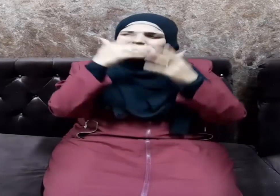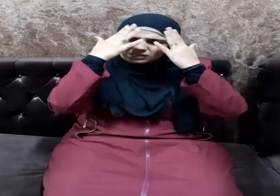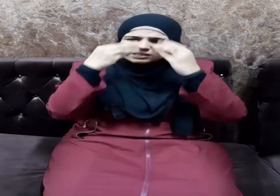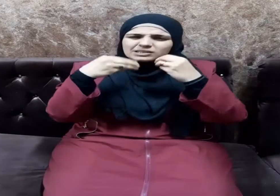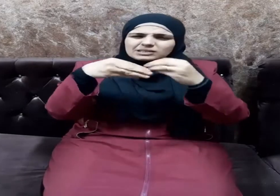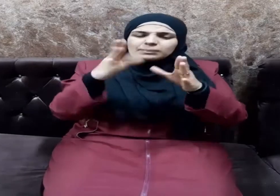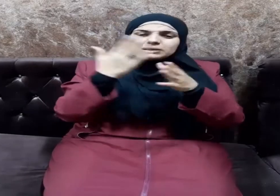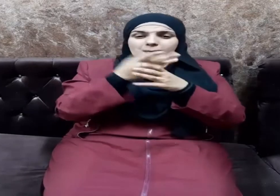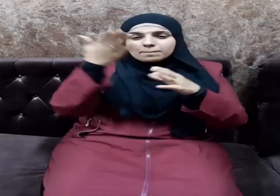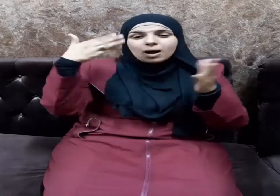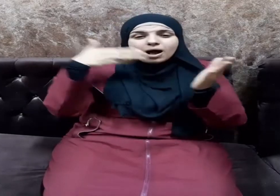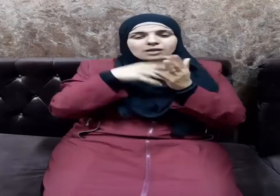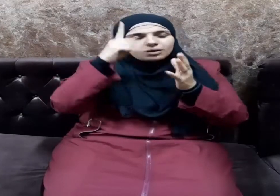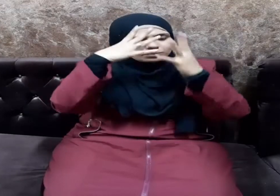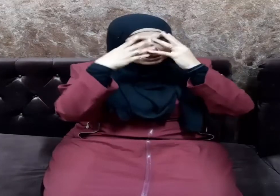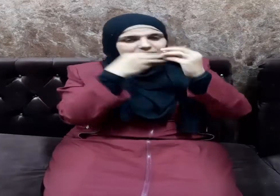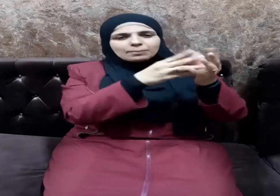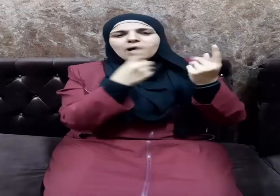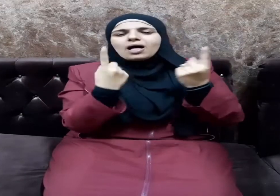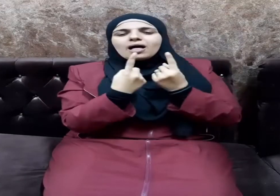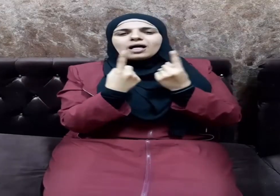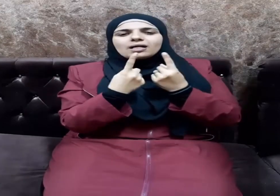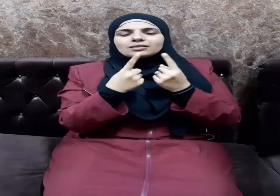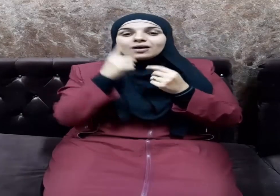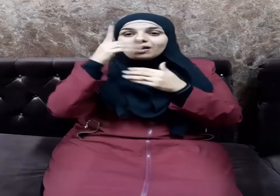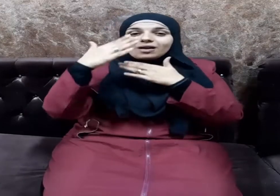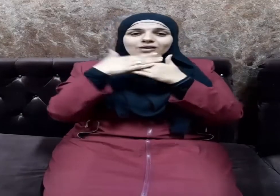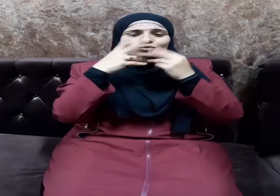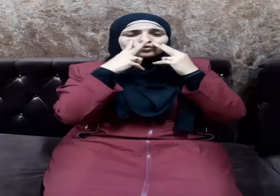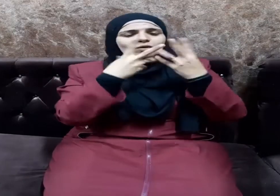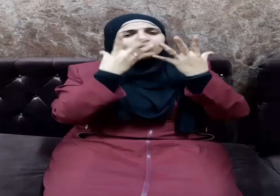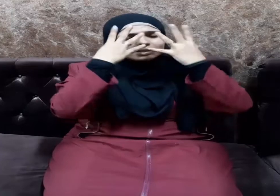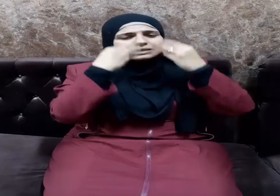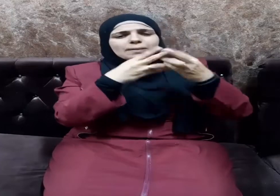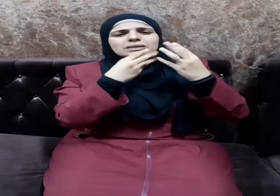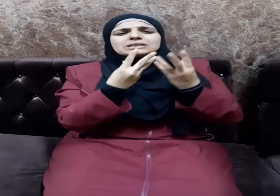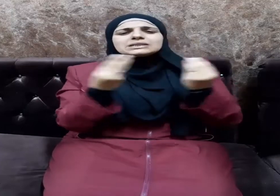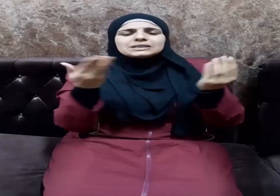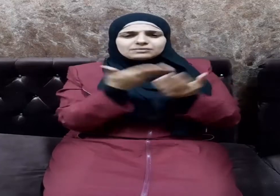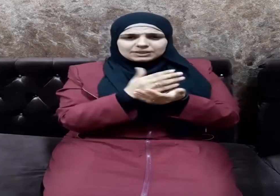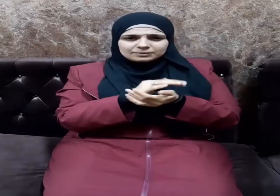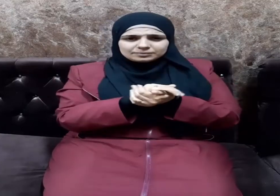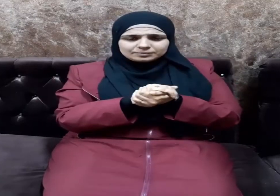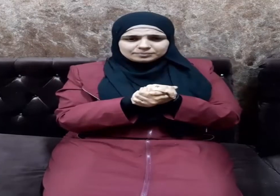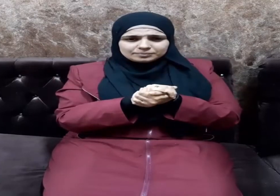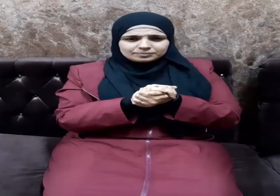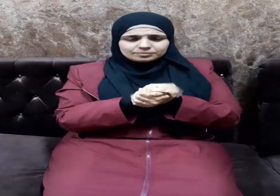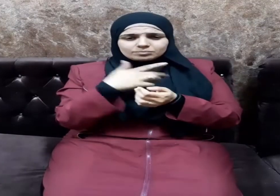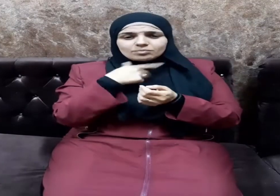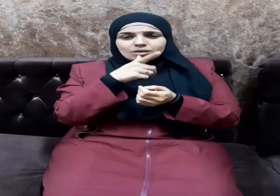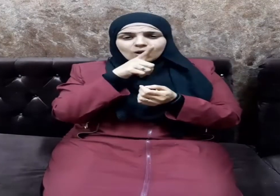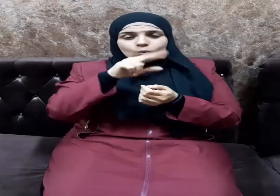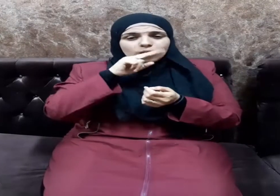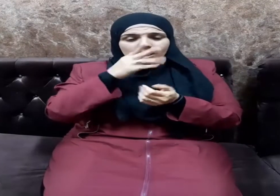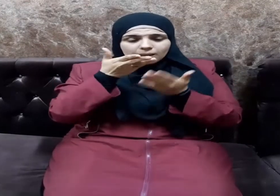الله يتجاوز عنا فلقي الله فتجاوز عنه أقول قولي هذا